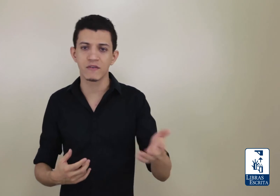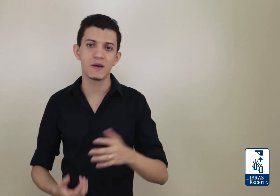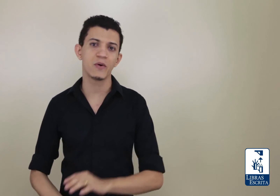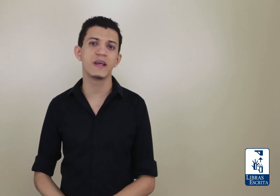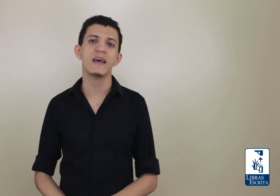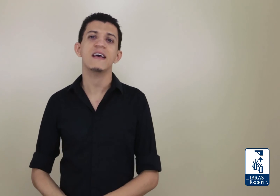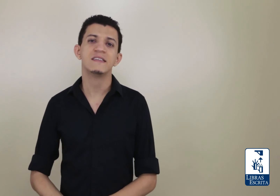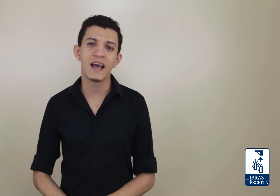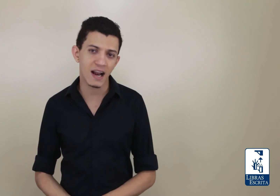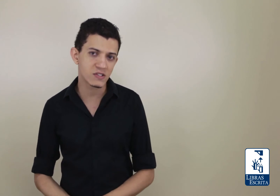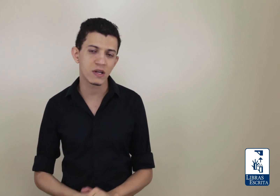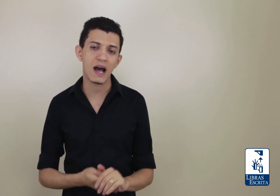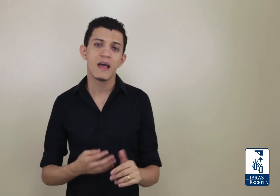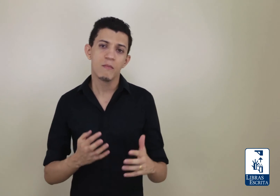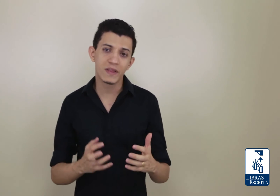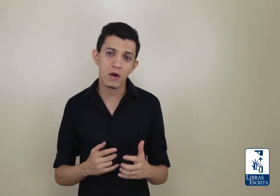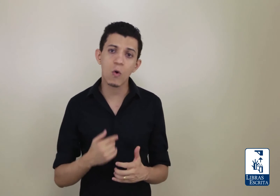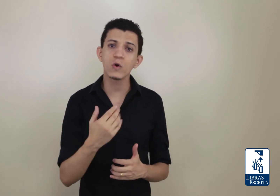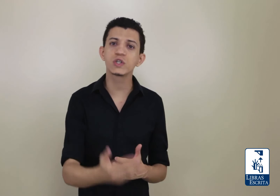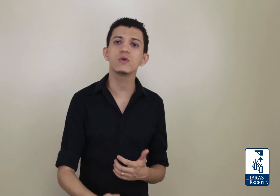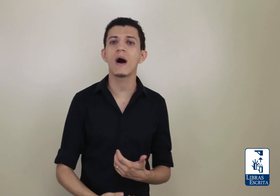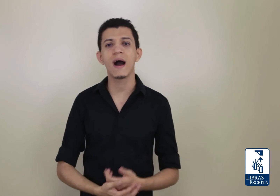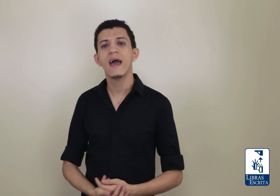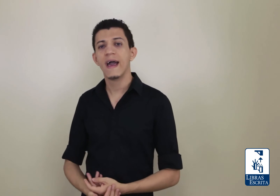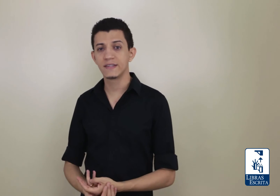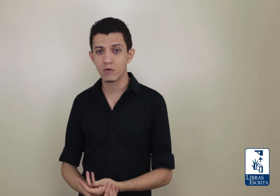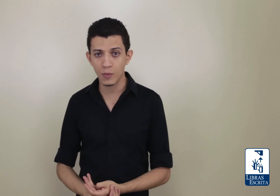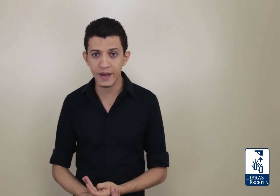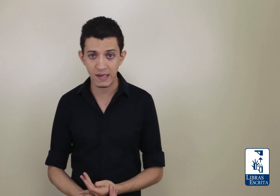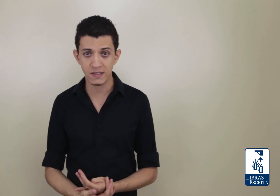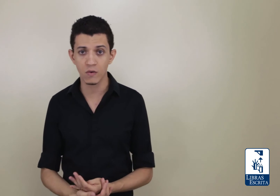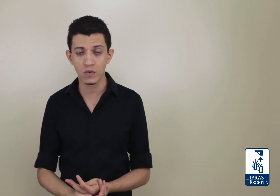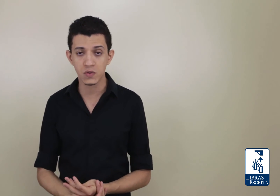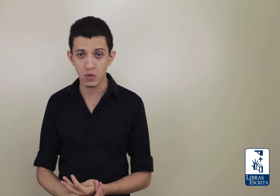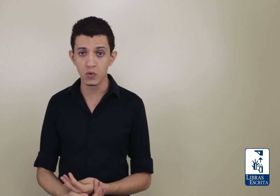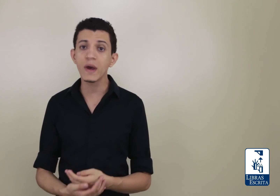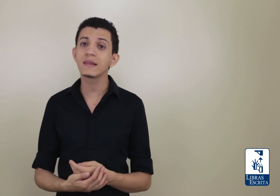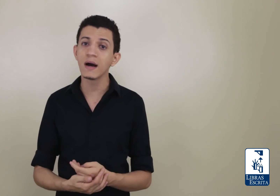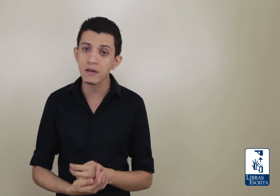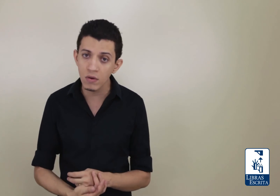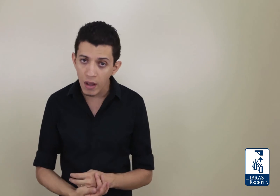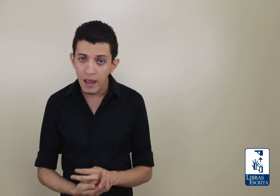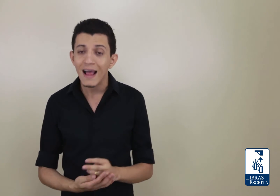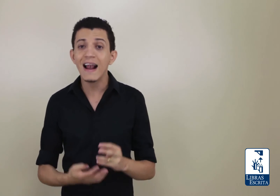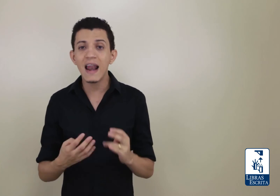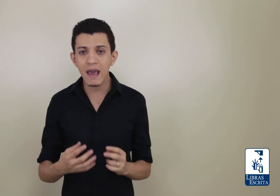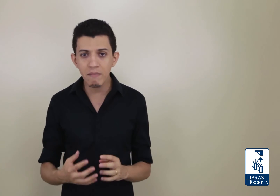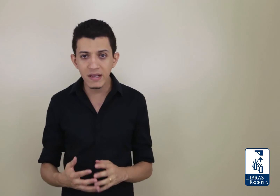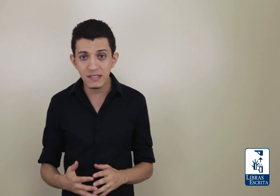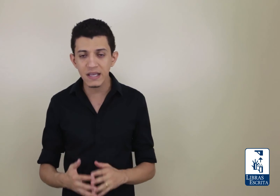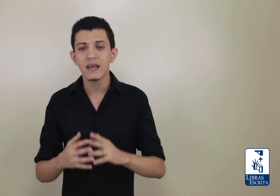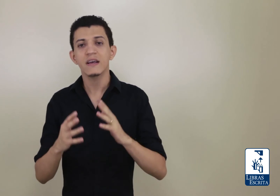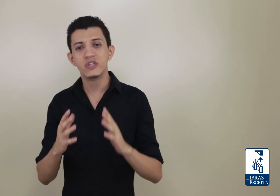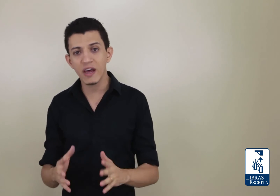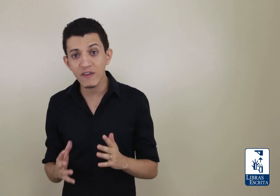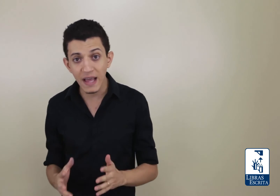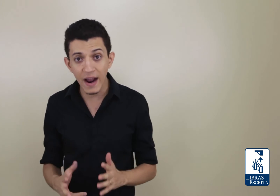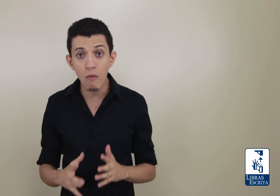você poder se relacionar, poder continuar essa comunicação com o surdo. No entanto, lembre-se de evitar ao